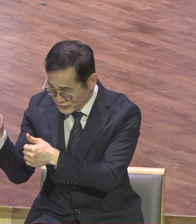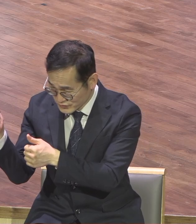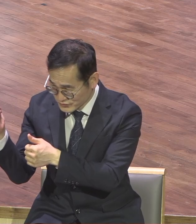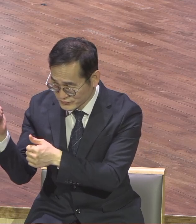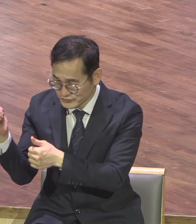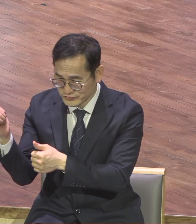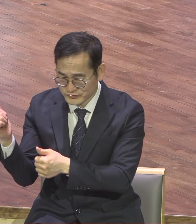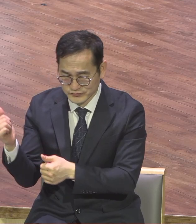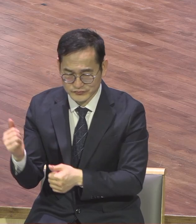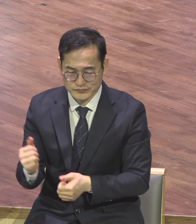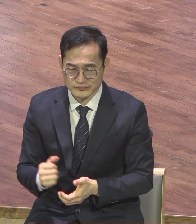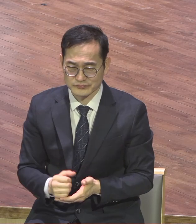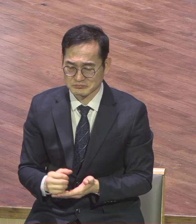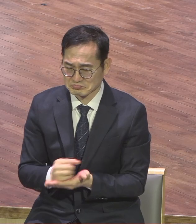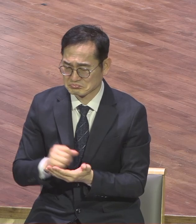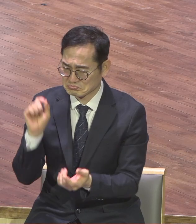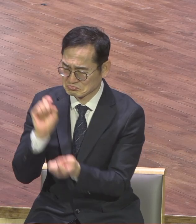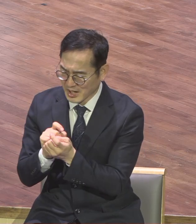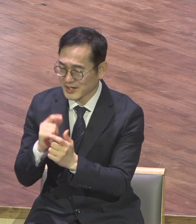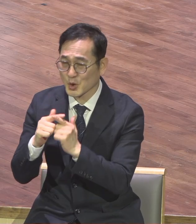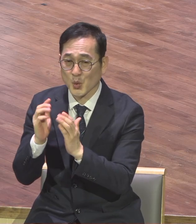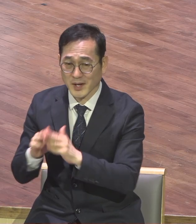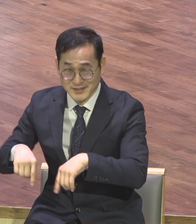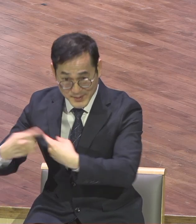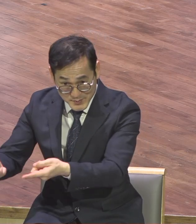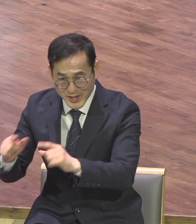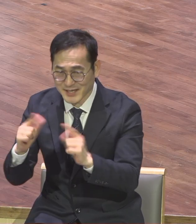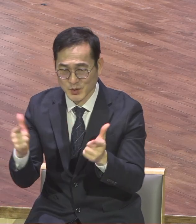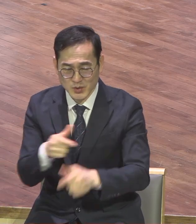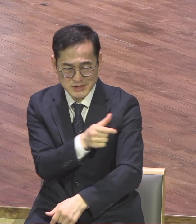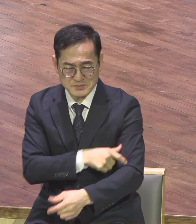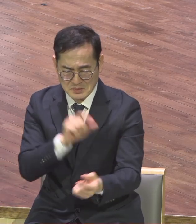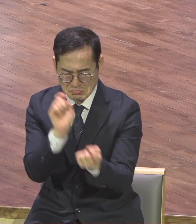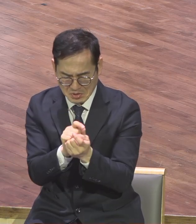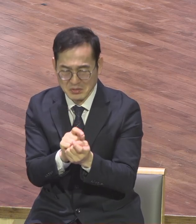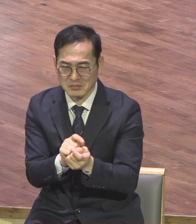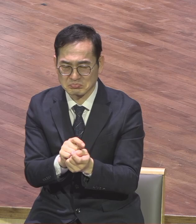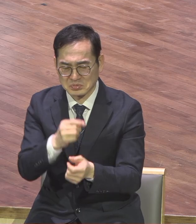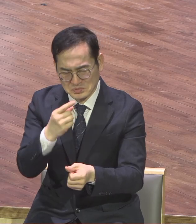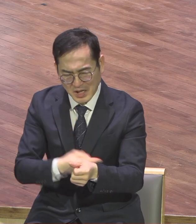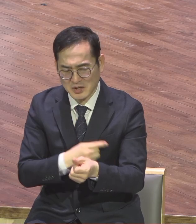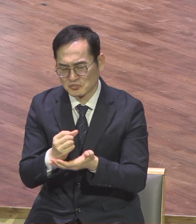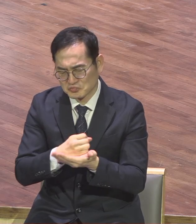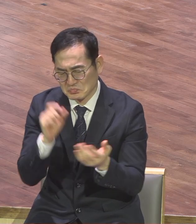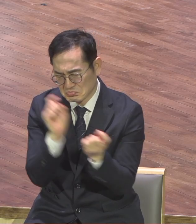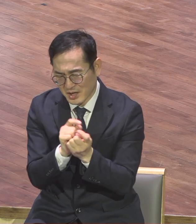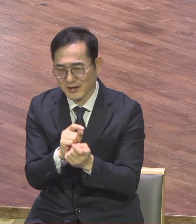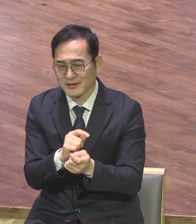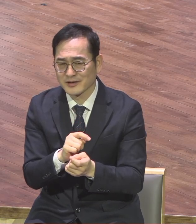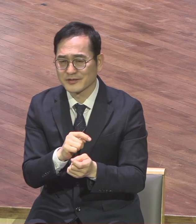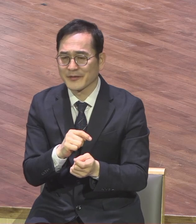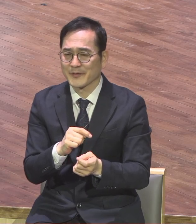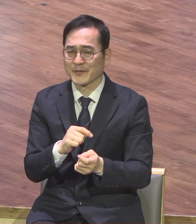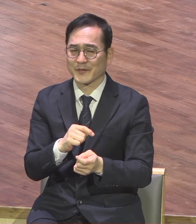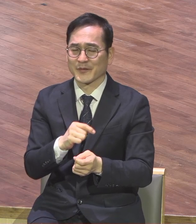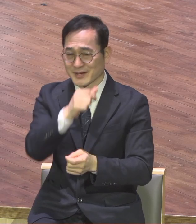우연히 교회 나온 것이 아니고 우연히 집사된 것이 아니고 우연히 장로된 것이 아니라 하나님이 나를